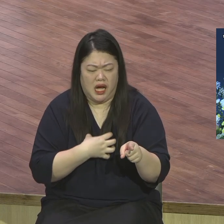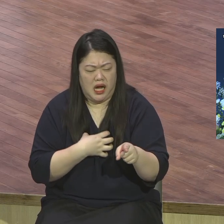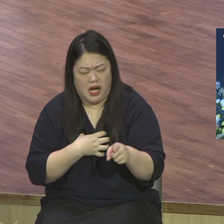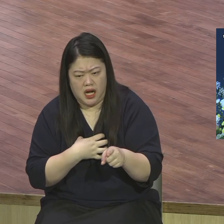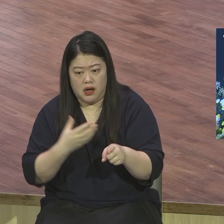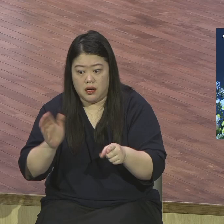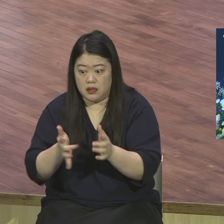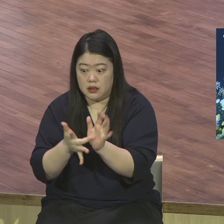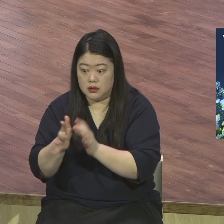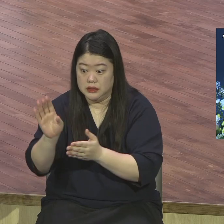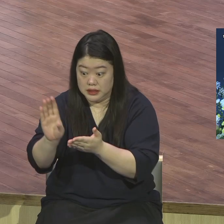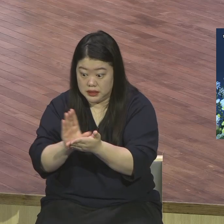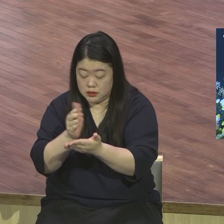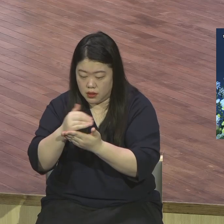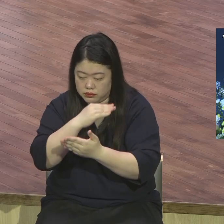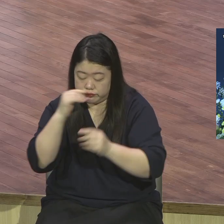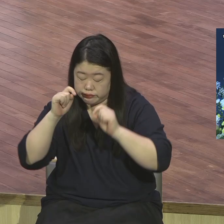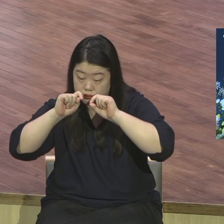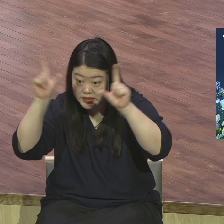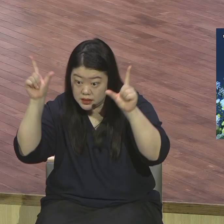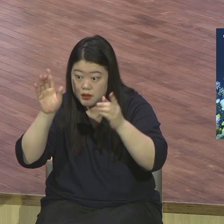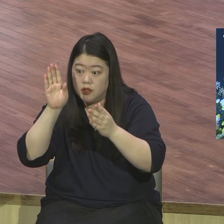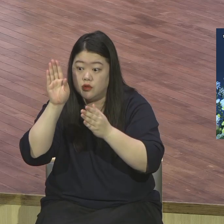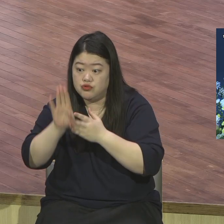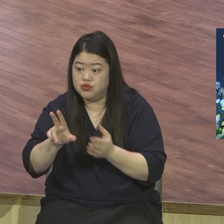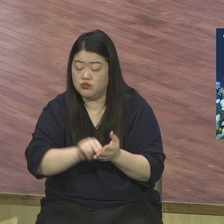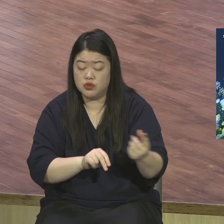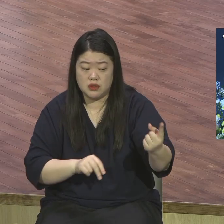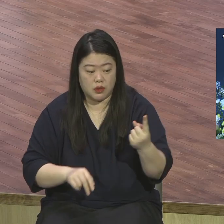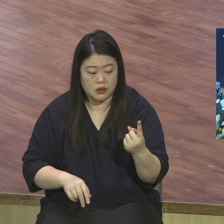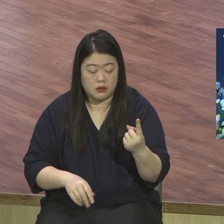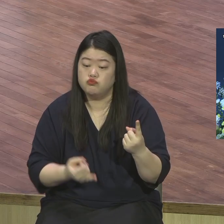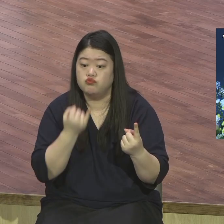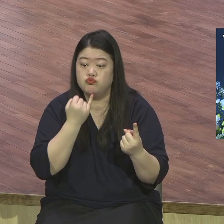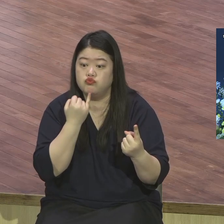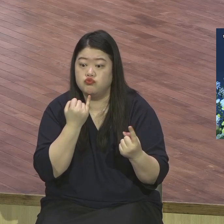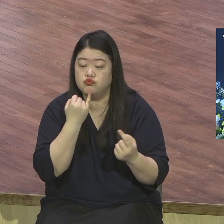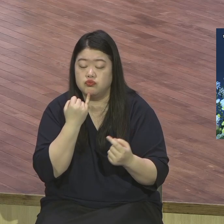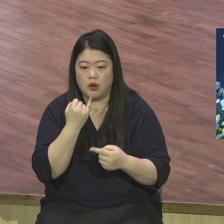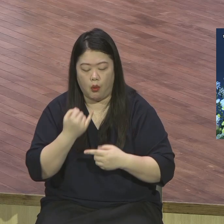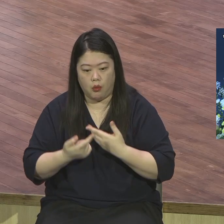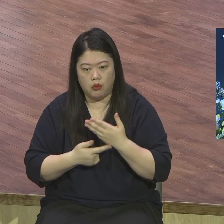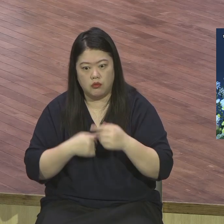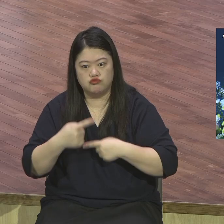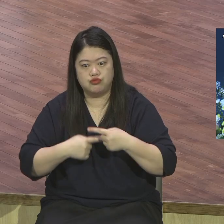이겁니다 이때로부터 이 고백이 있은 이후에